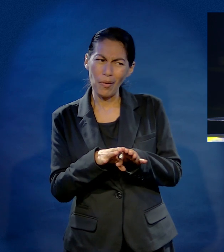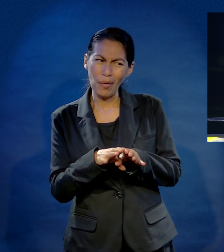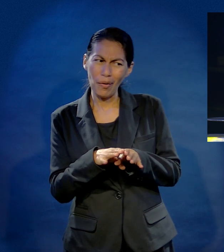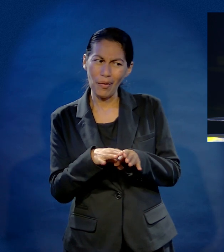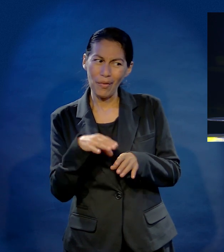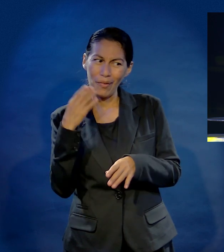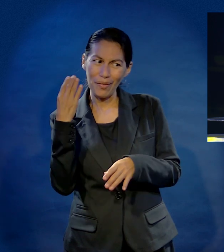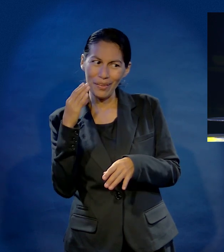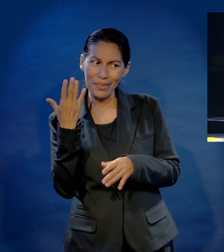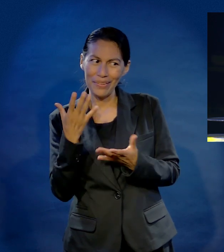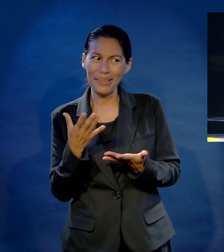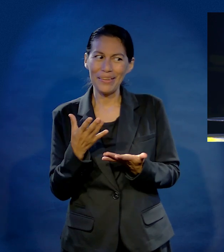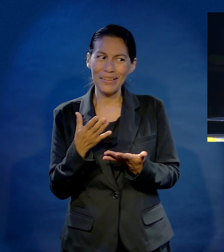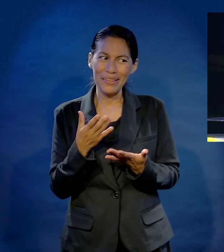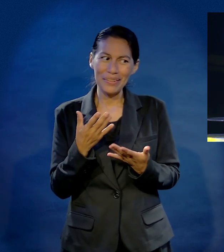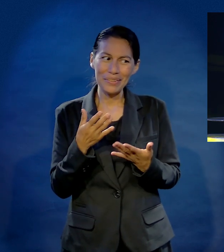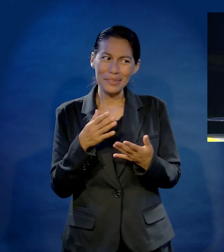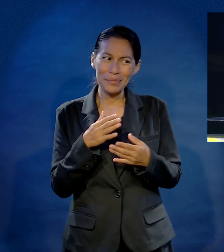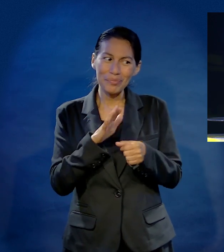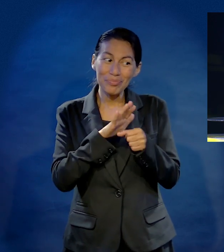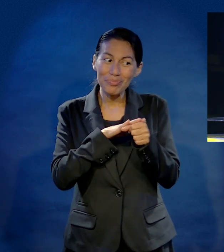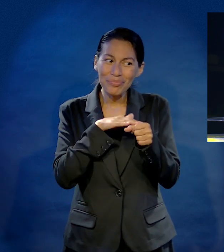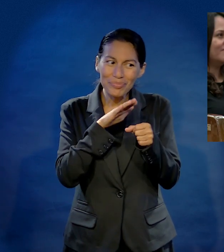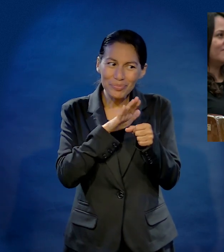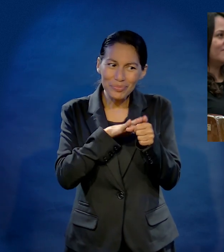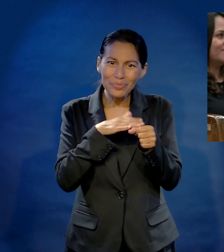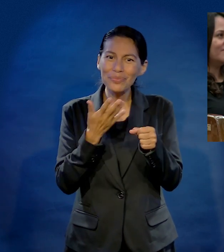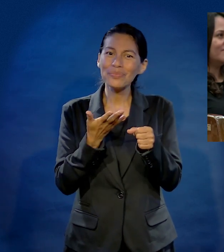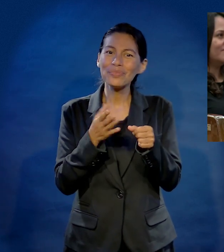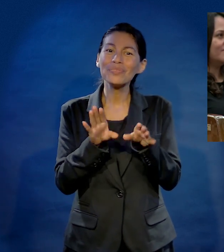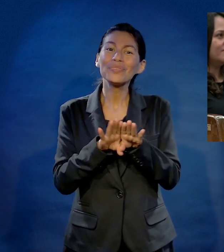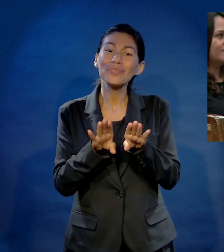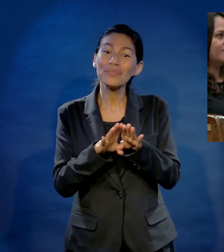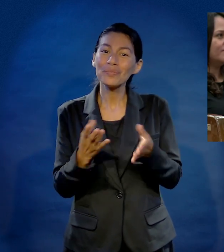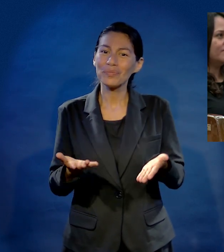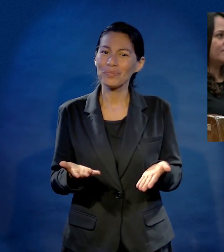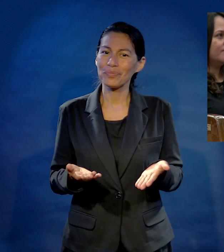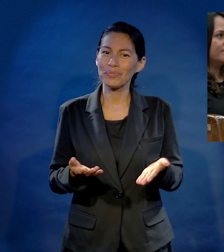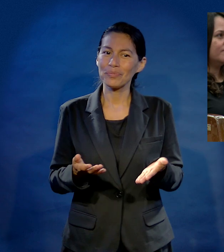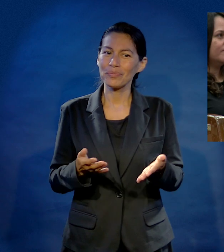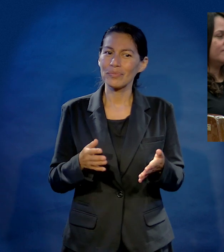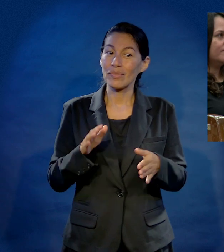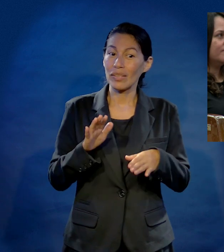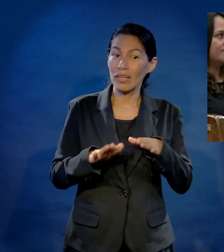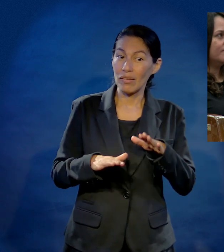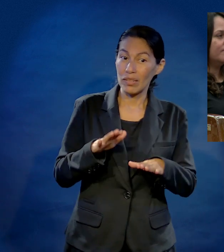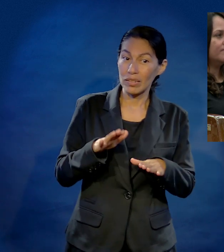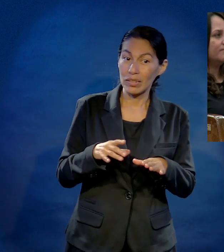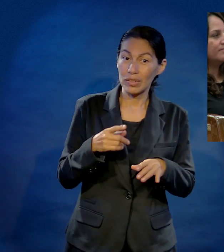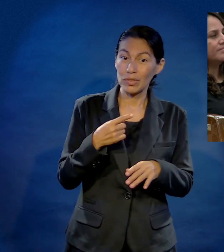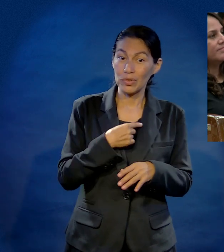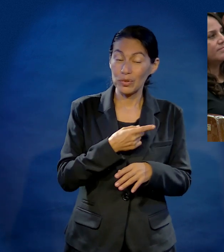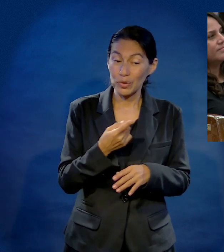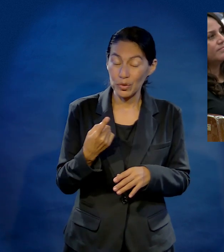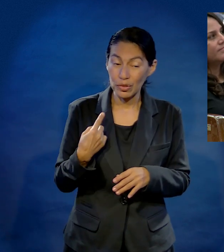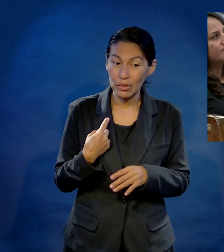a ver cómo coqueteo, es importante establecer otra plataforma que a veces nos brincamos. Y por brincarnos,